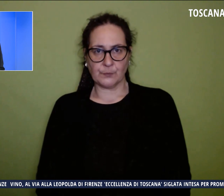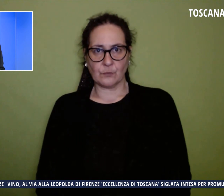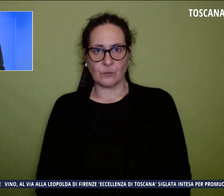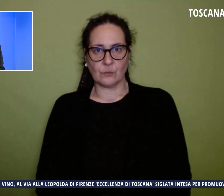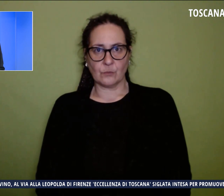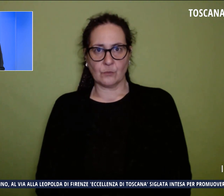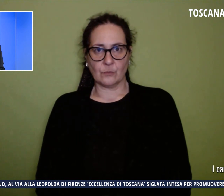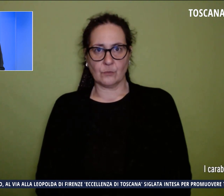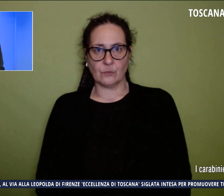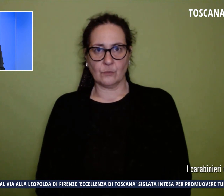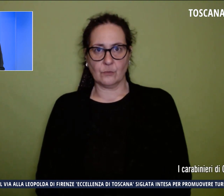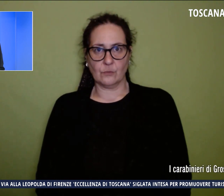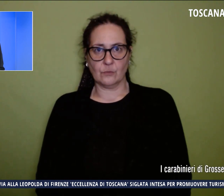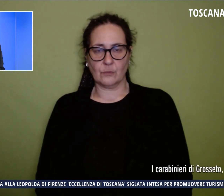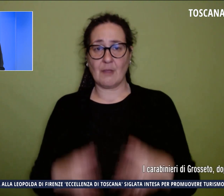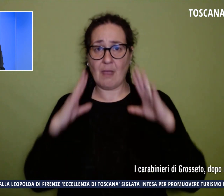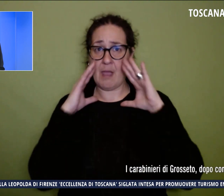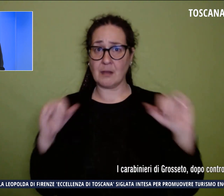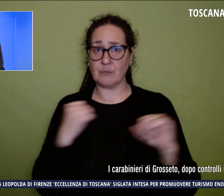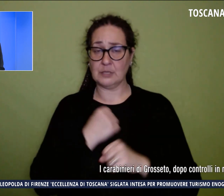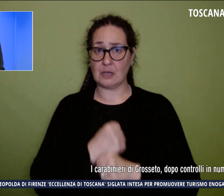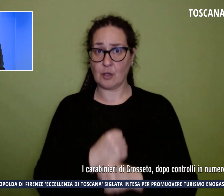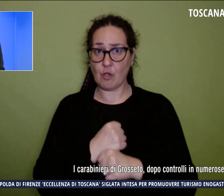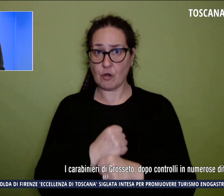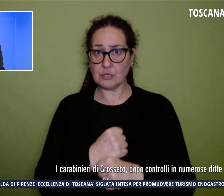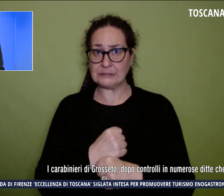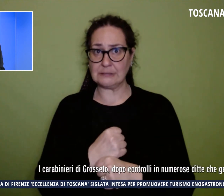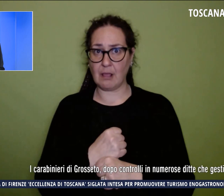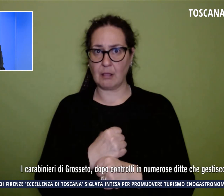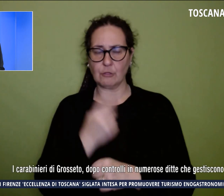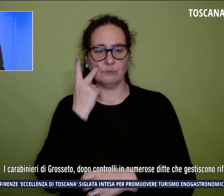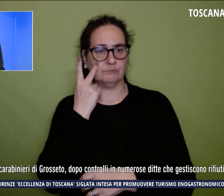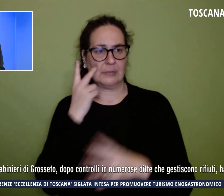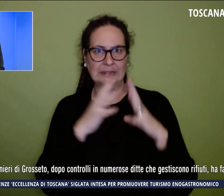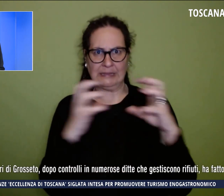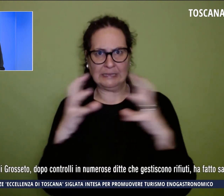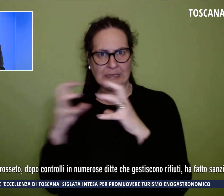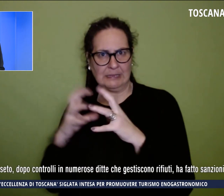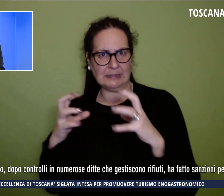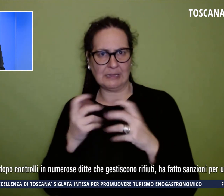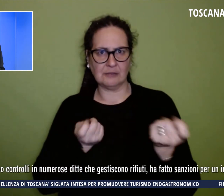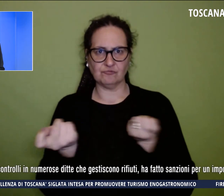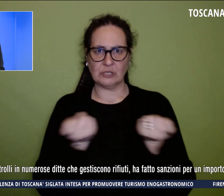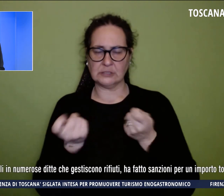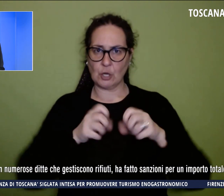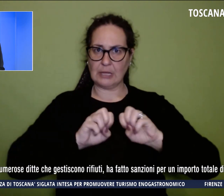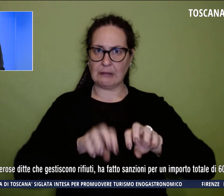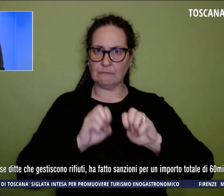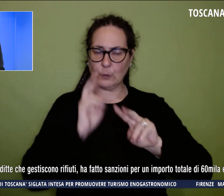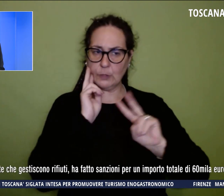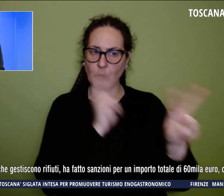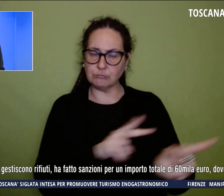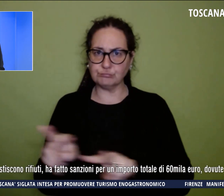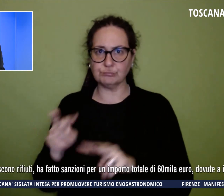I carabinieri di Grosseto, dopo controlli numerosi e ditte che gestiscono rifiuti, hanno fatto sanzioni per un